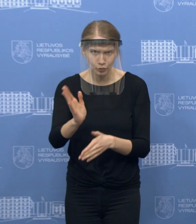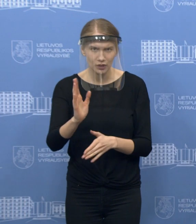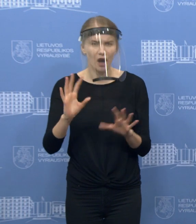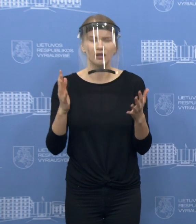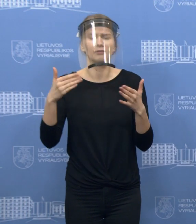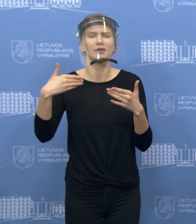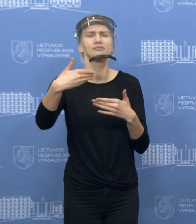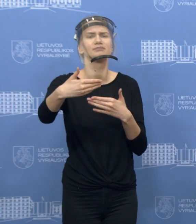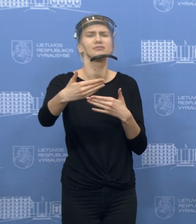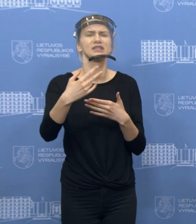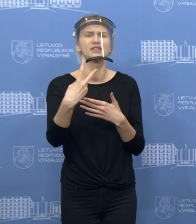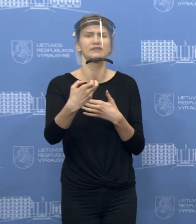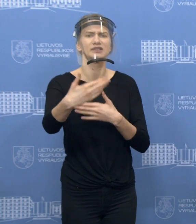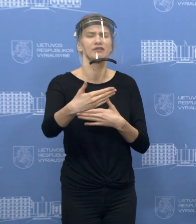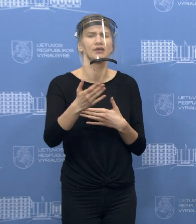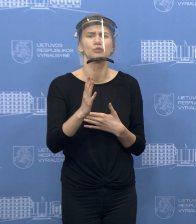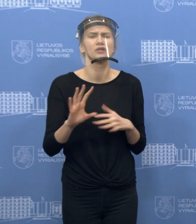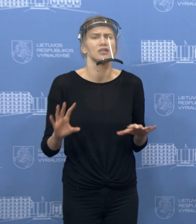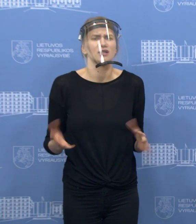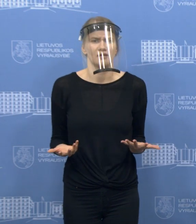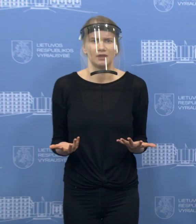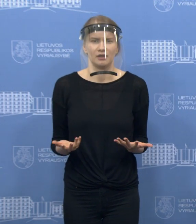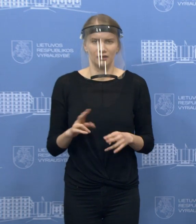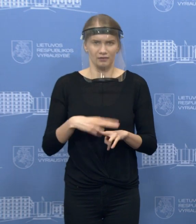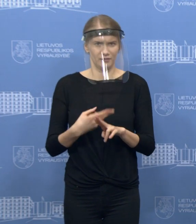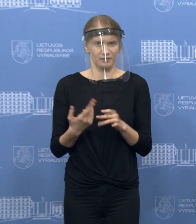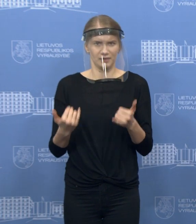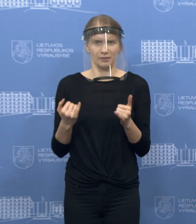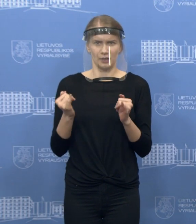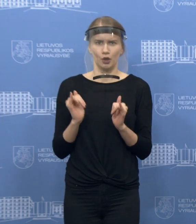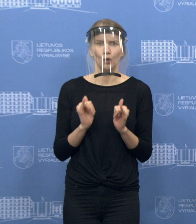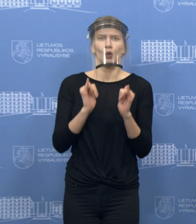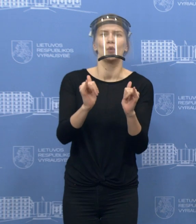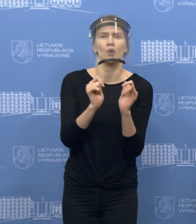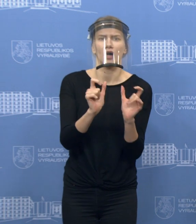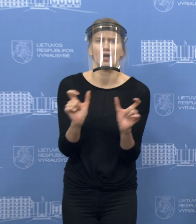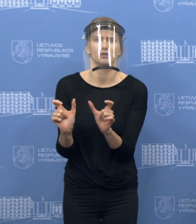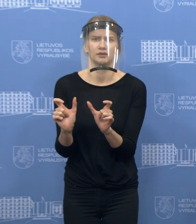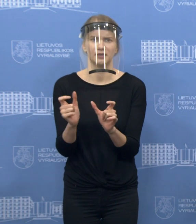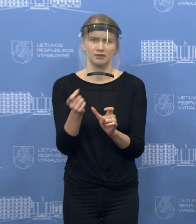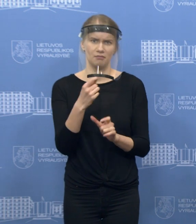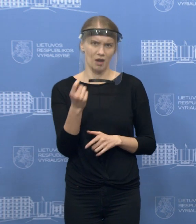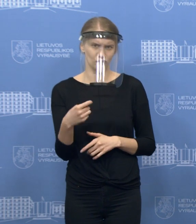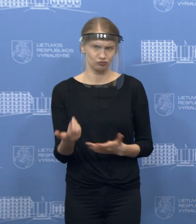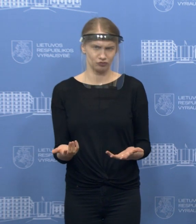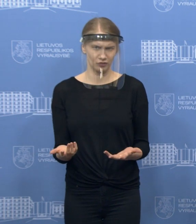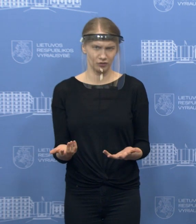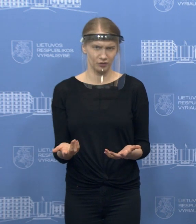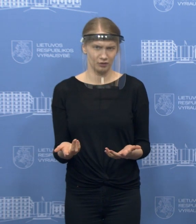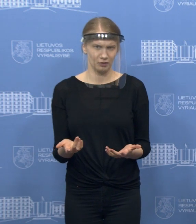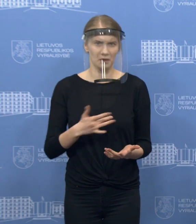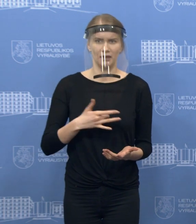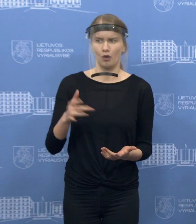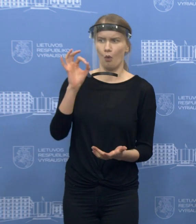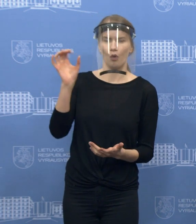artymiausiam dviem savaitėm, na, gali klausimai, kodėl tiek mažai yra tų sušvelinimo, laistinimų, kada, pavyzdžiui, buvo kalbėta net ir apie lauko